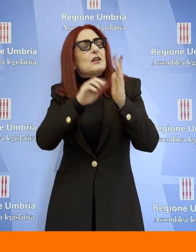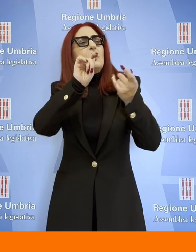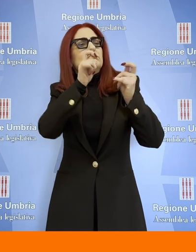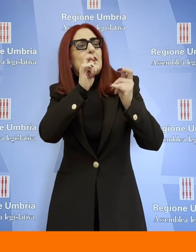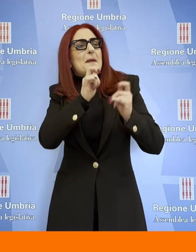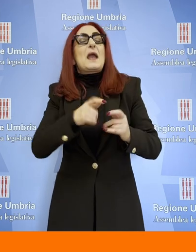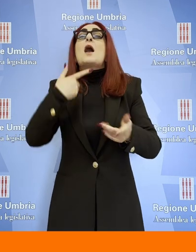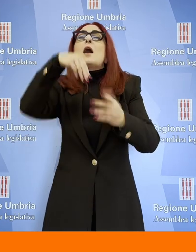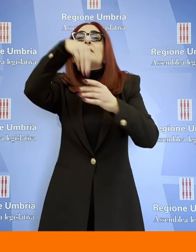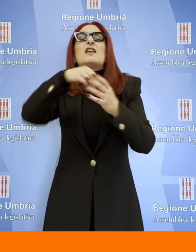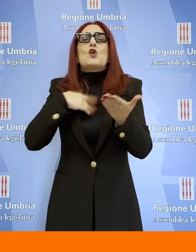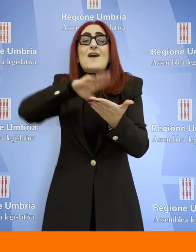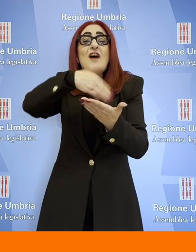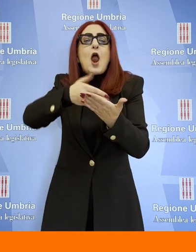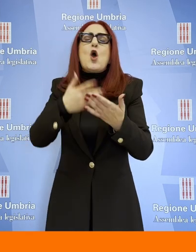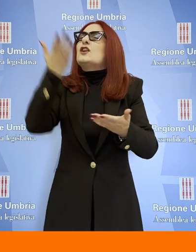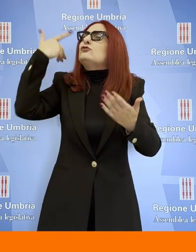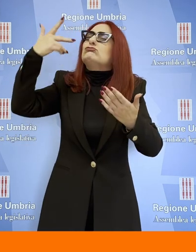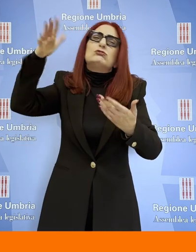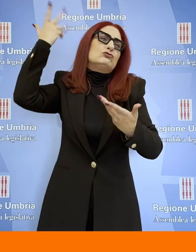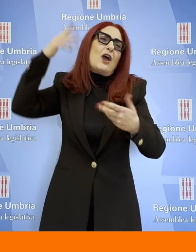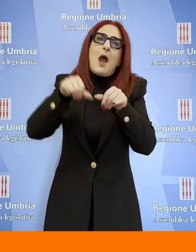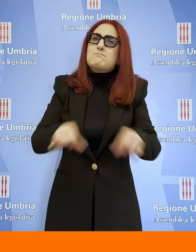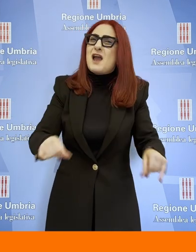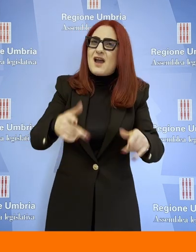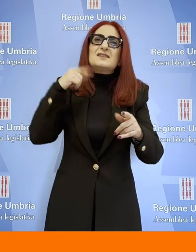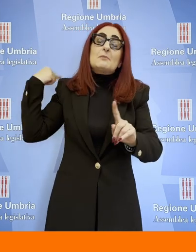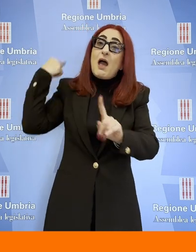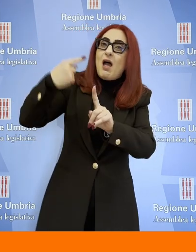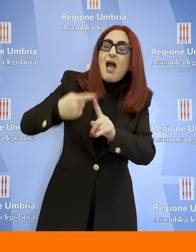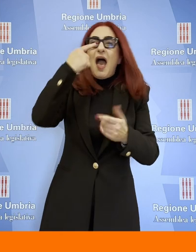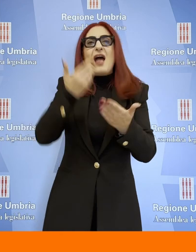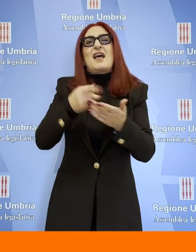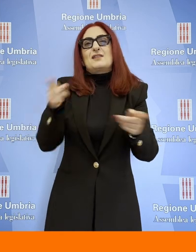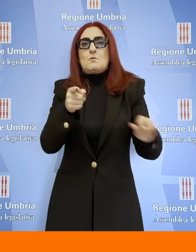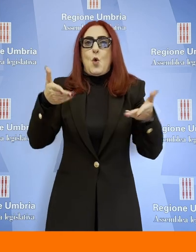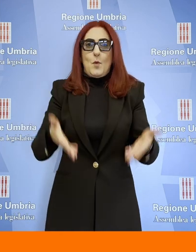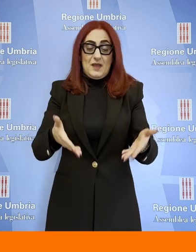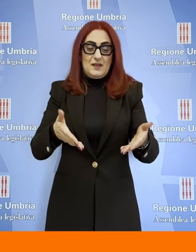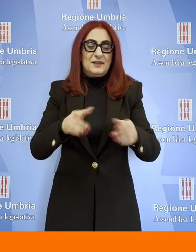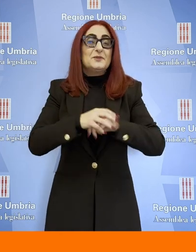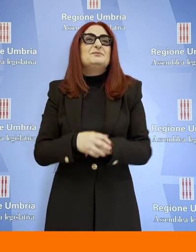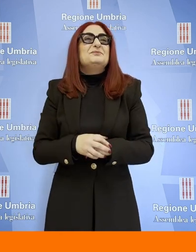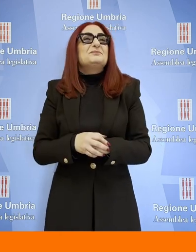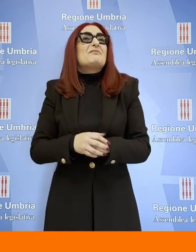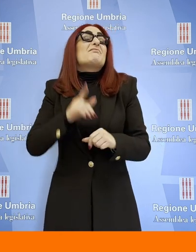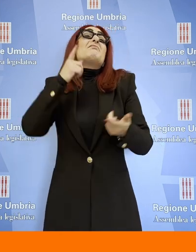tempo di oggi. Il giudizio finale lo deranno i posteri, diciamo. Quello che noi dobbiamo